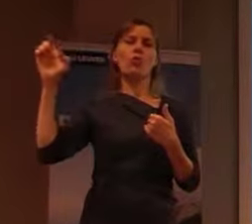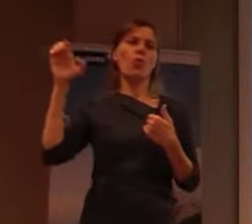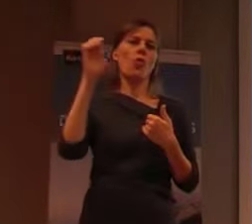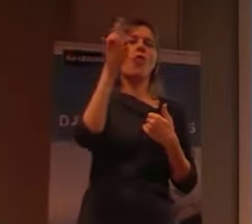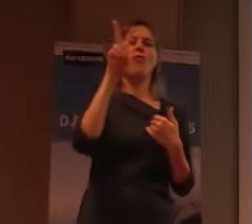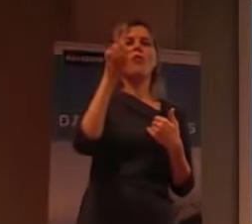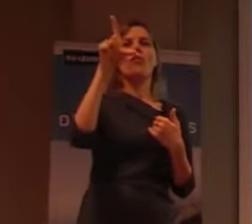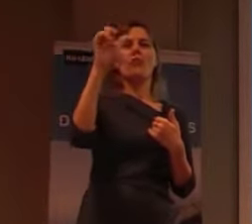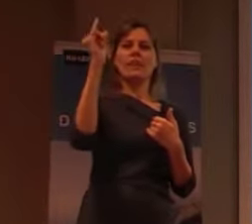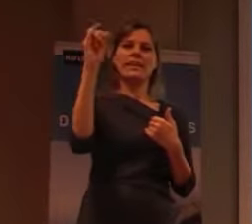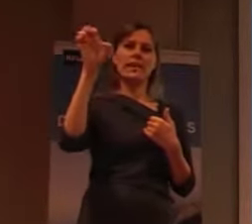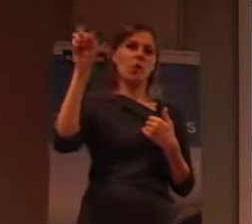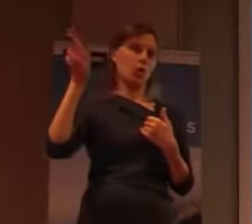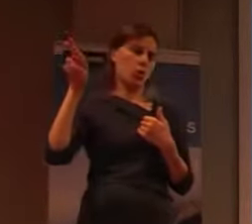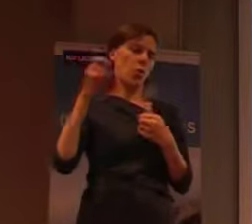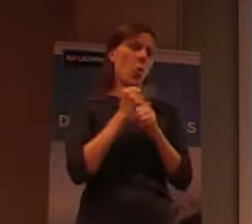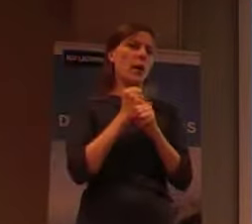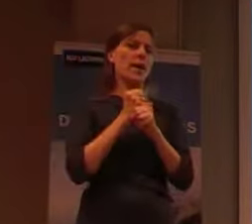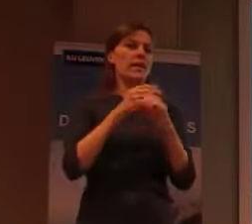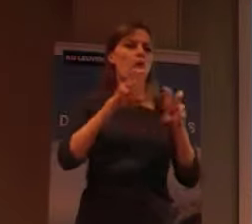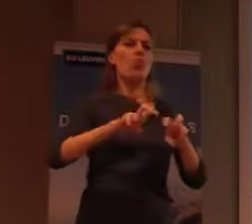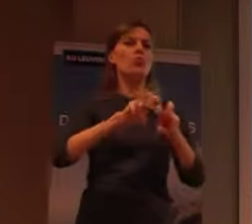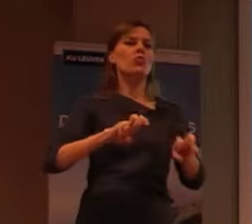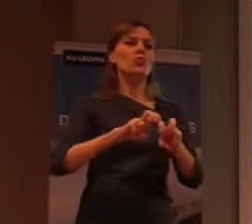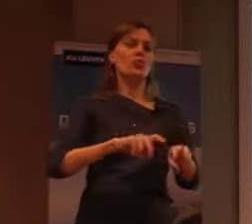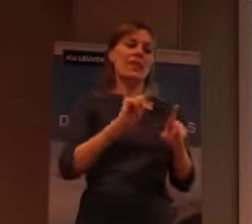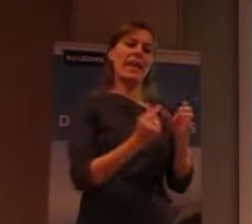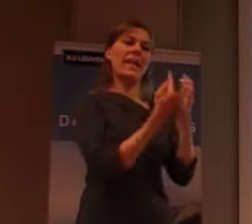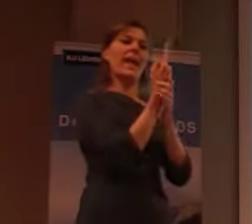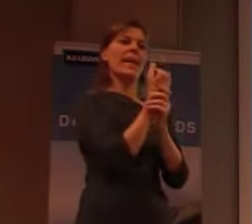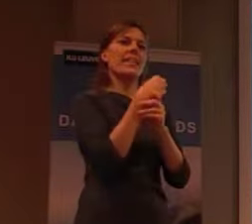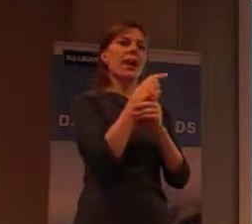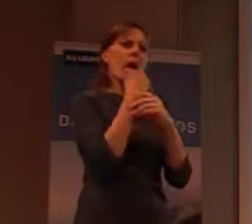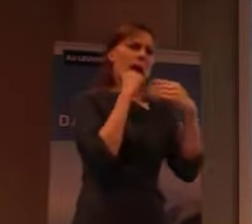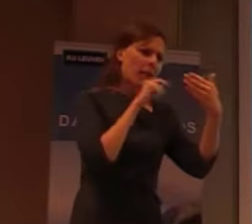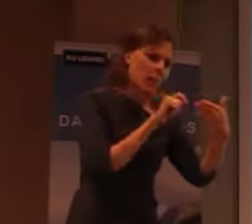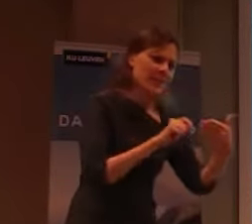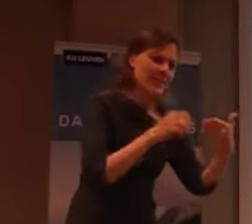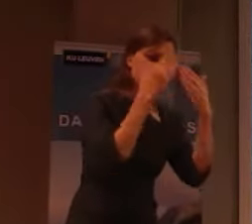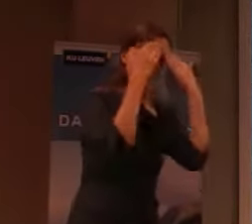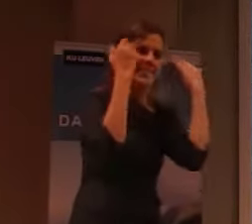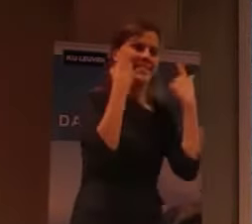die minder genoemd... Wacht hoor, ik heb het genoemd.